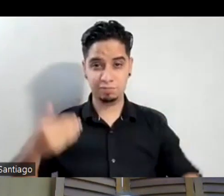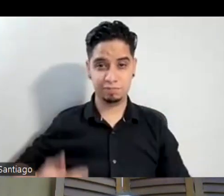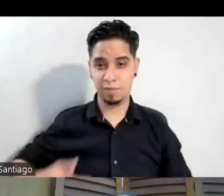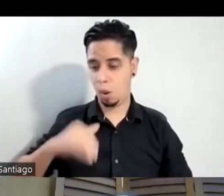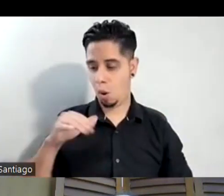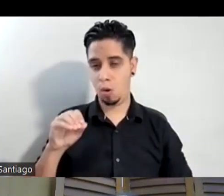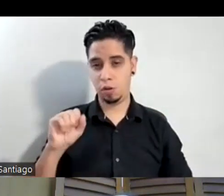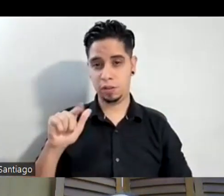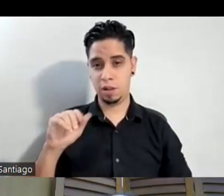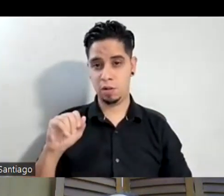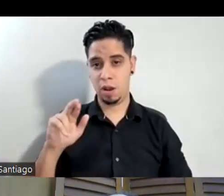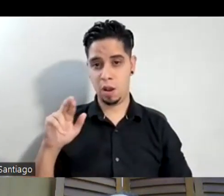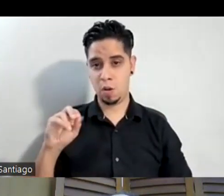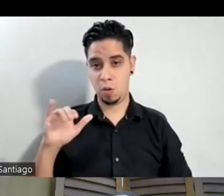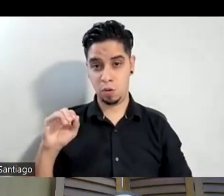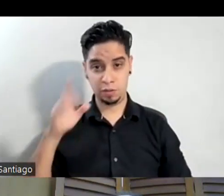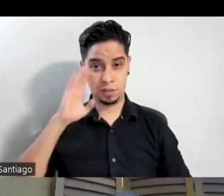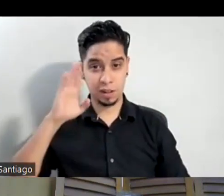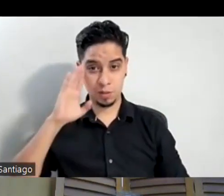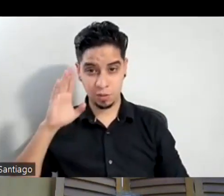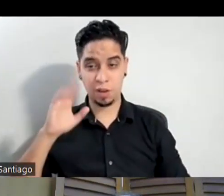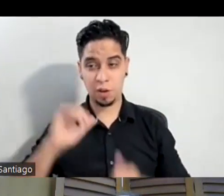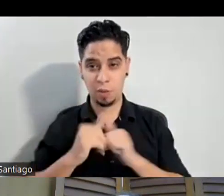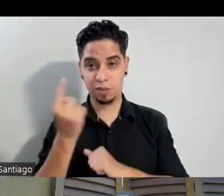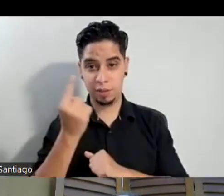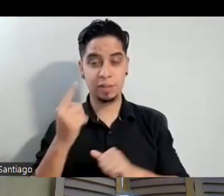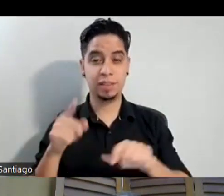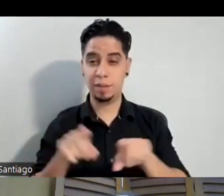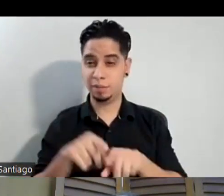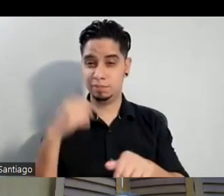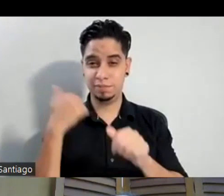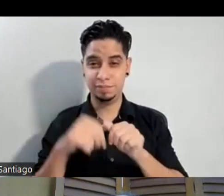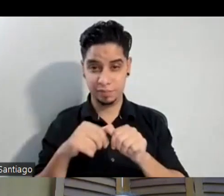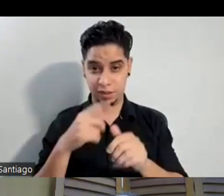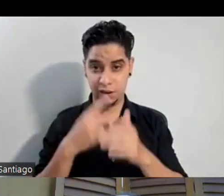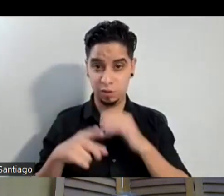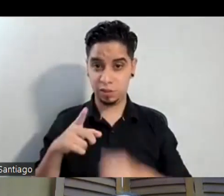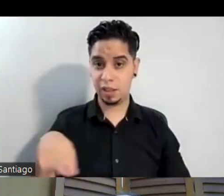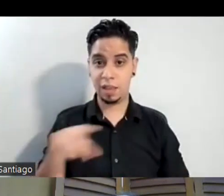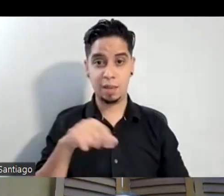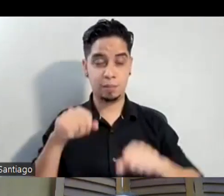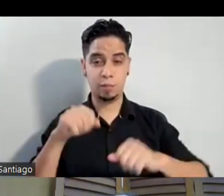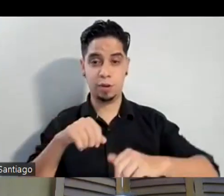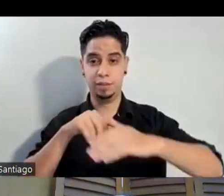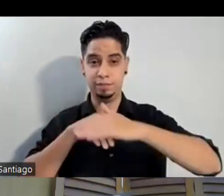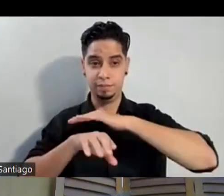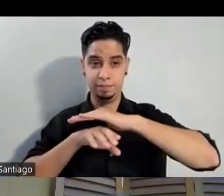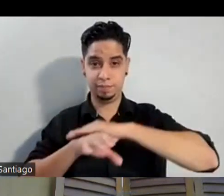que le saluda como toda la semana. Y también les recuerdo que pueden accesarnos, accedernos